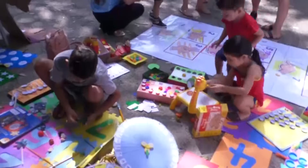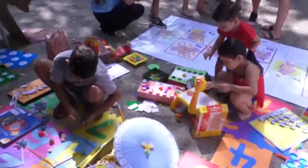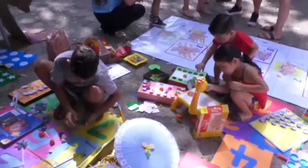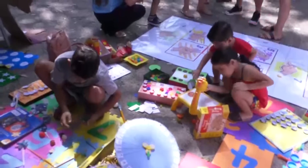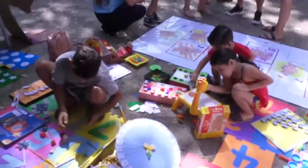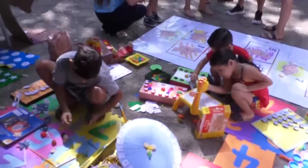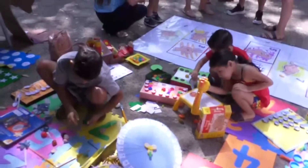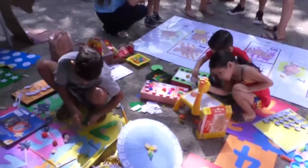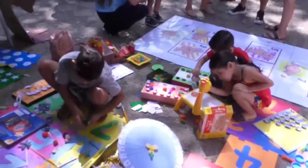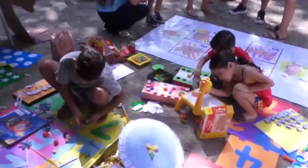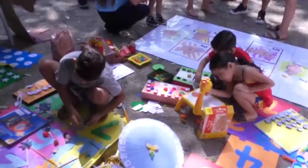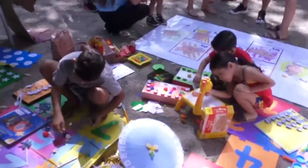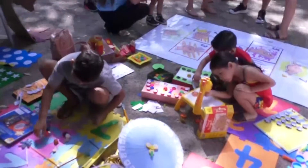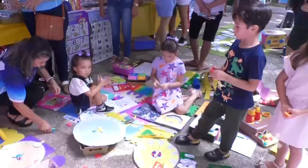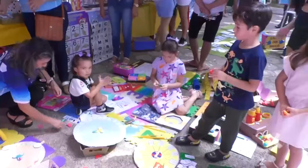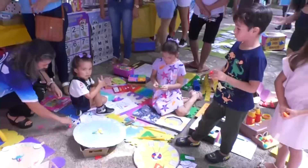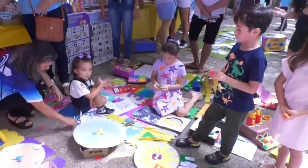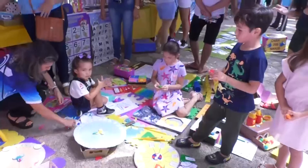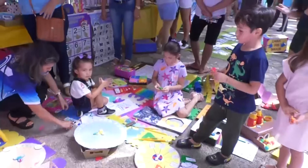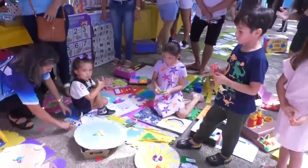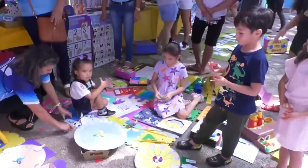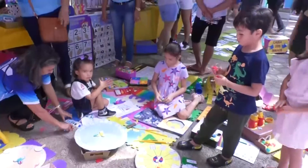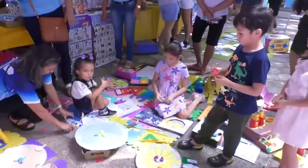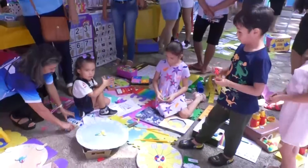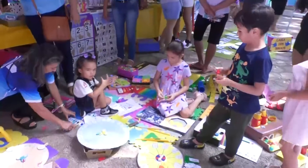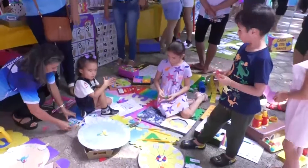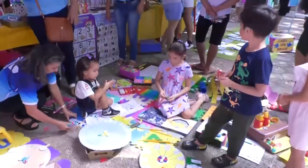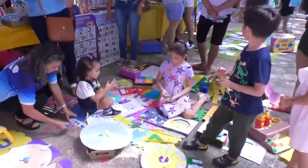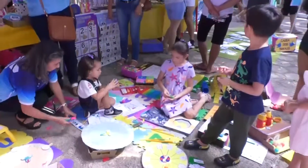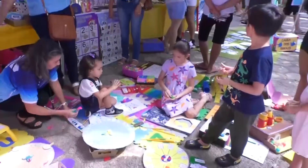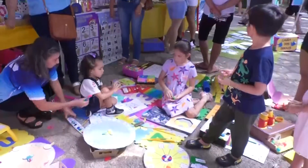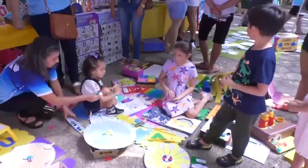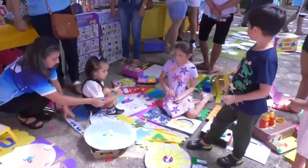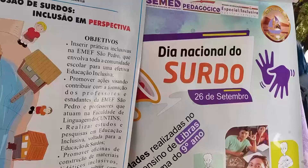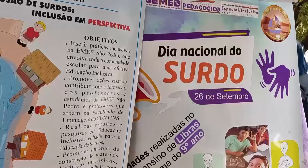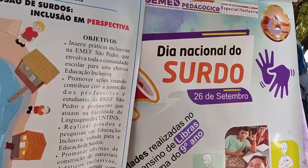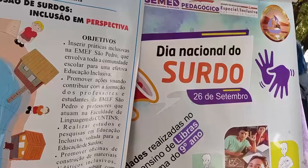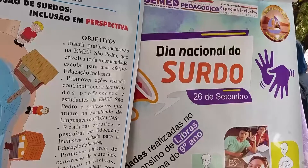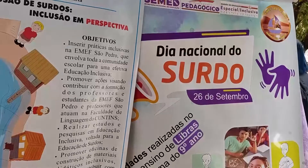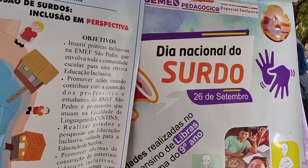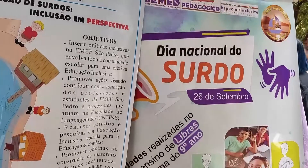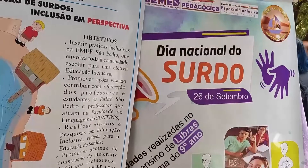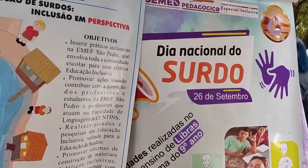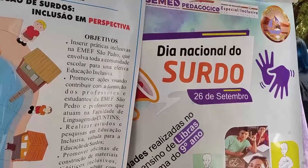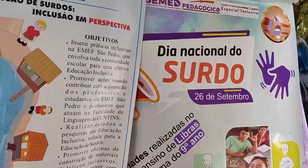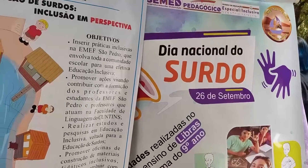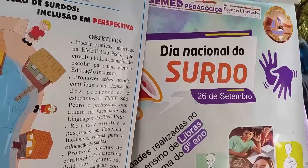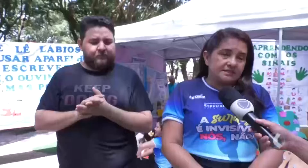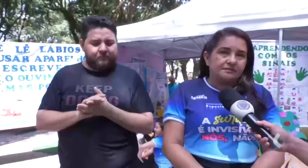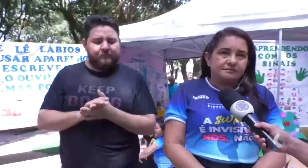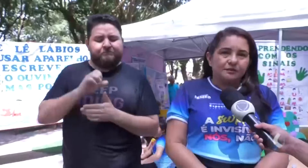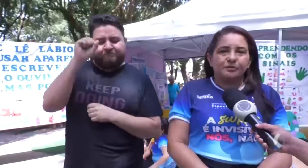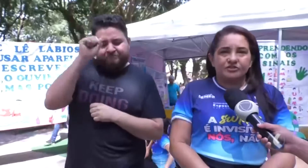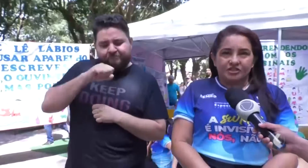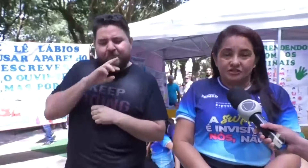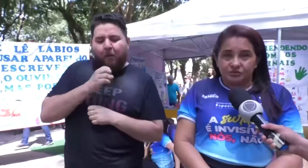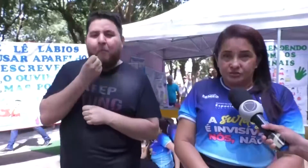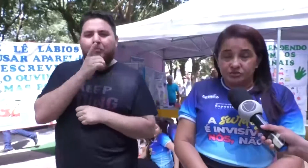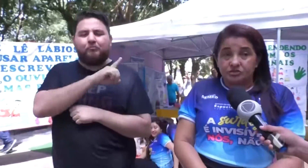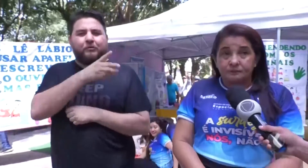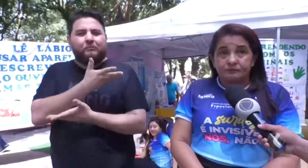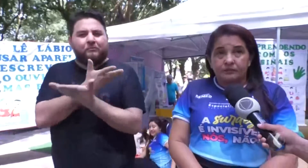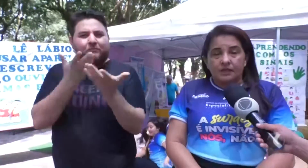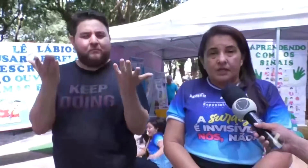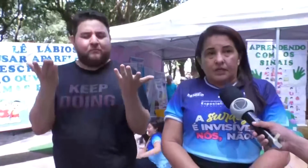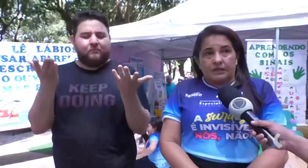pedagógicos de inclusão para pessoas com deficiências auditivas no Dia Mundial do Surdo. Graziella é